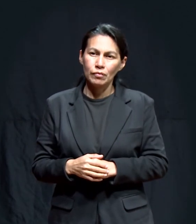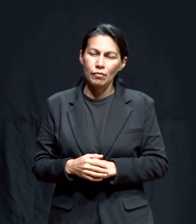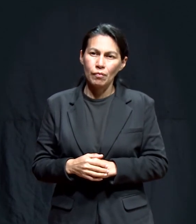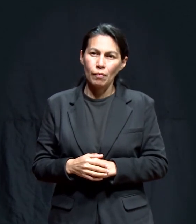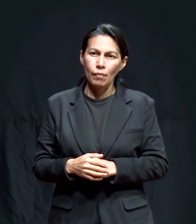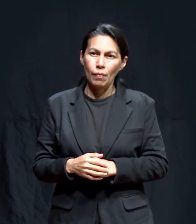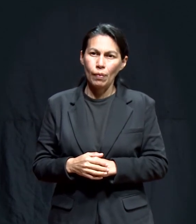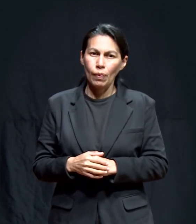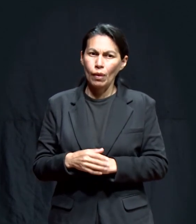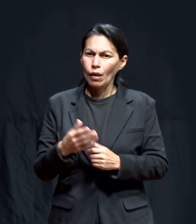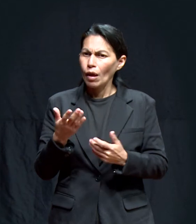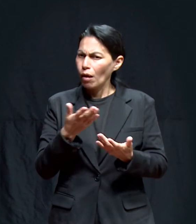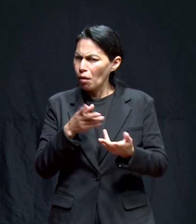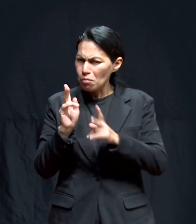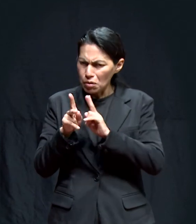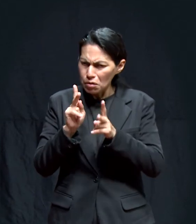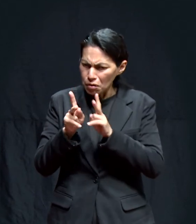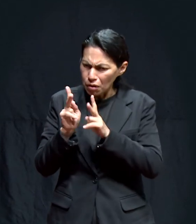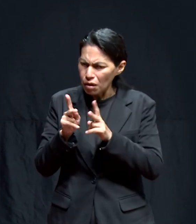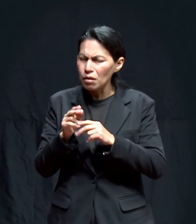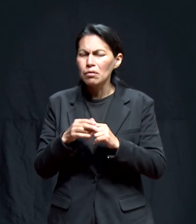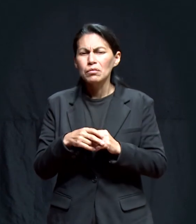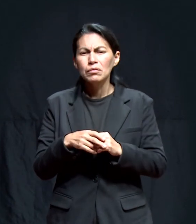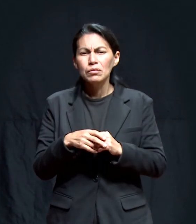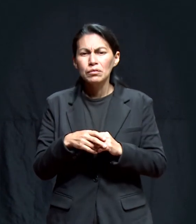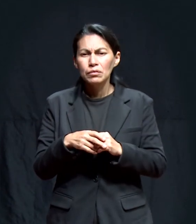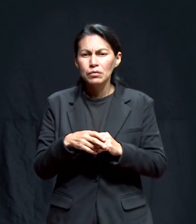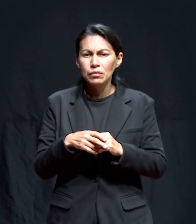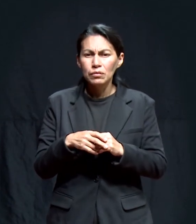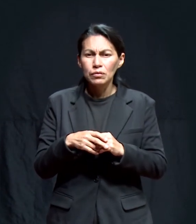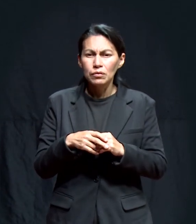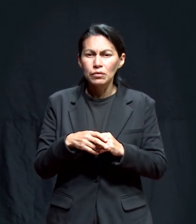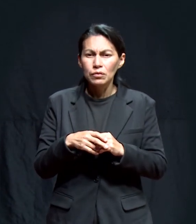pues, practicaron el mensaje.